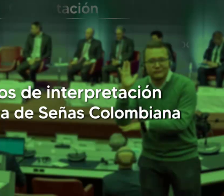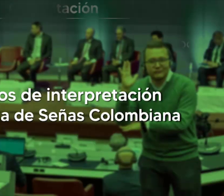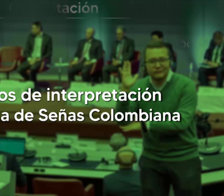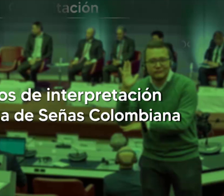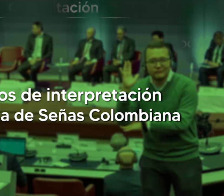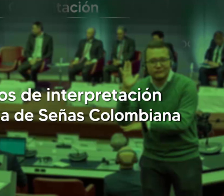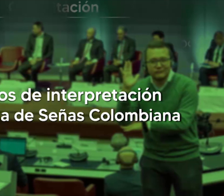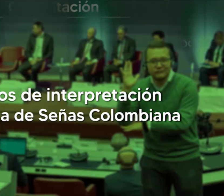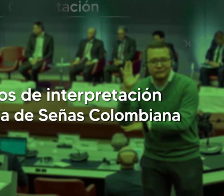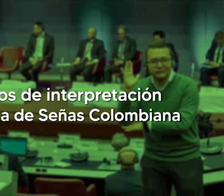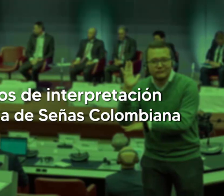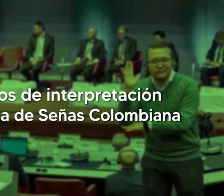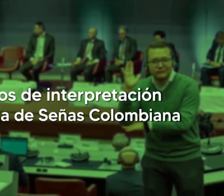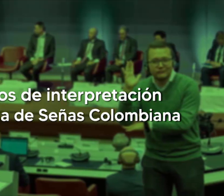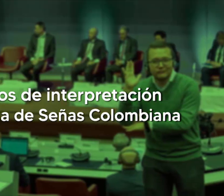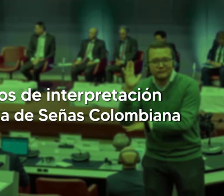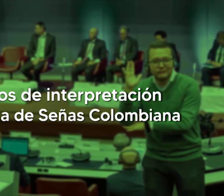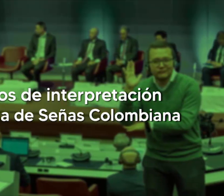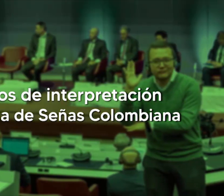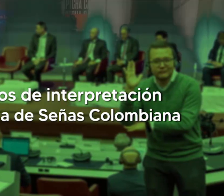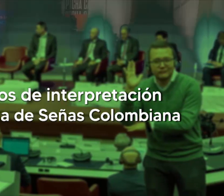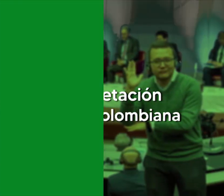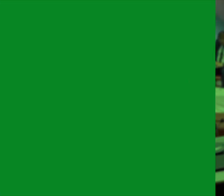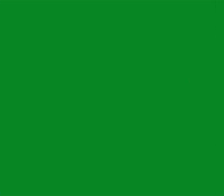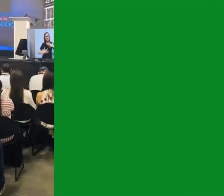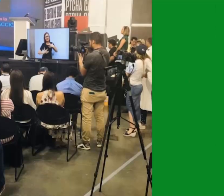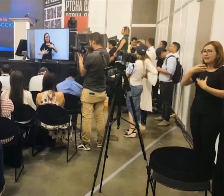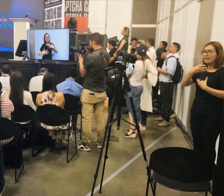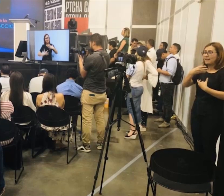Además, a través de los servicios de interpretación en lengua de señas colombiana,